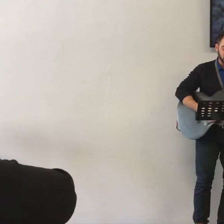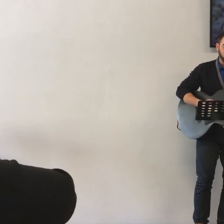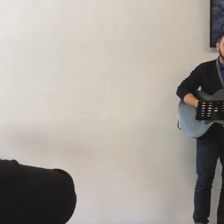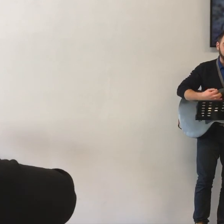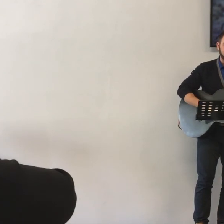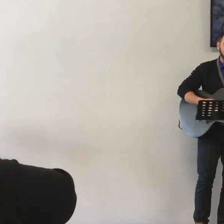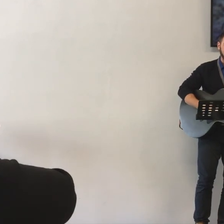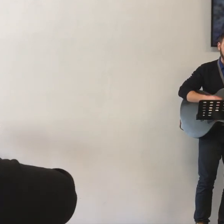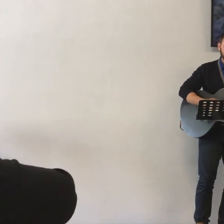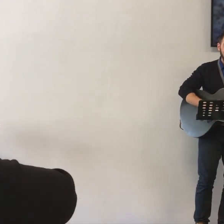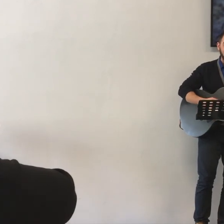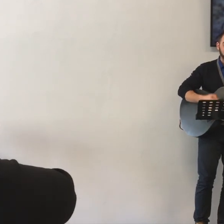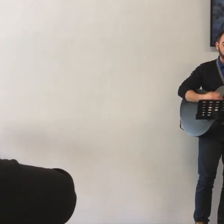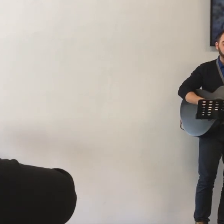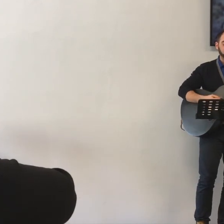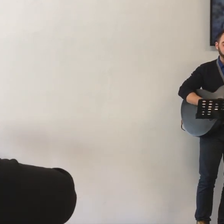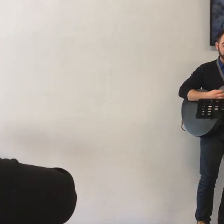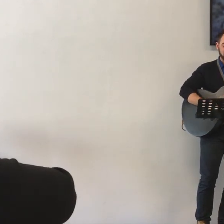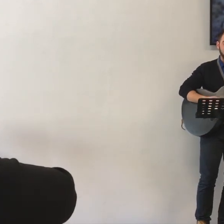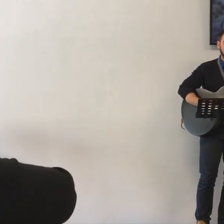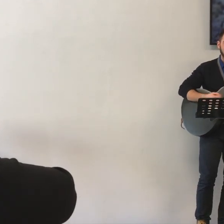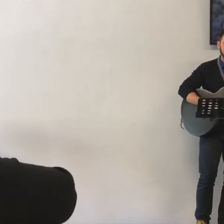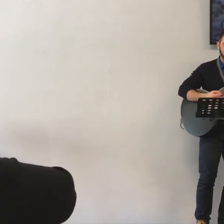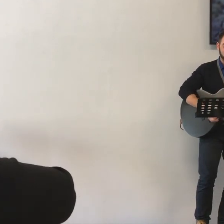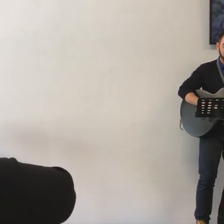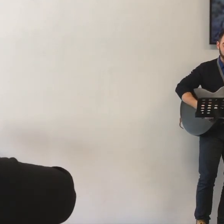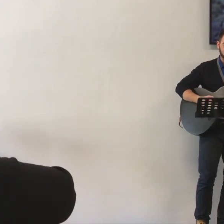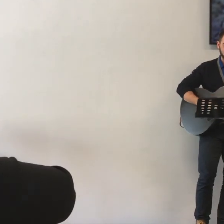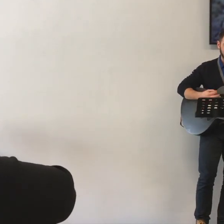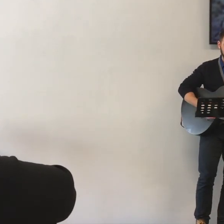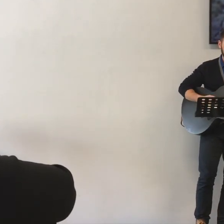Signore in Eterno tu sei,